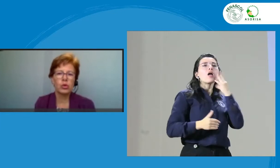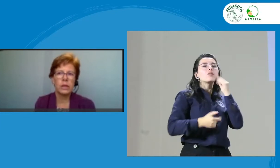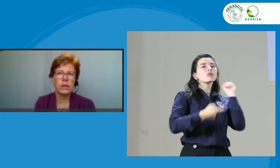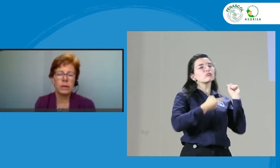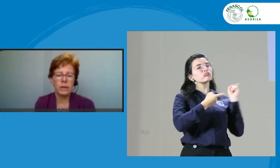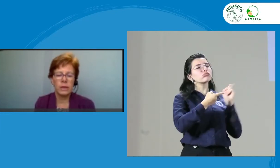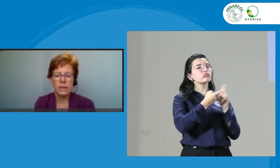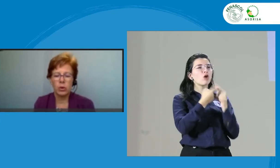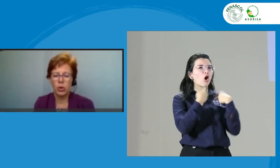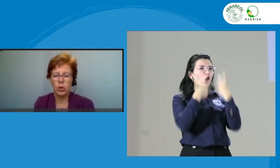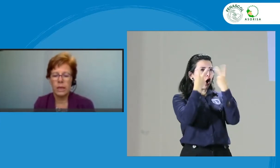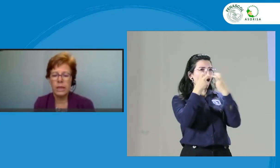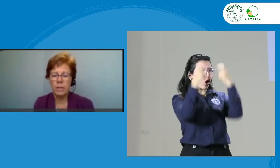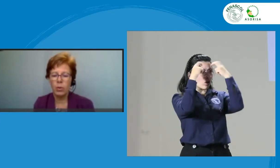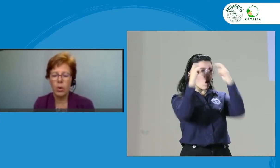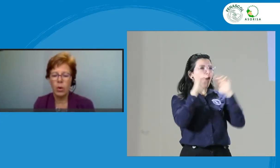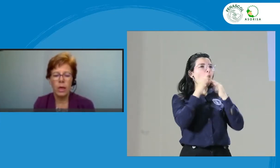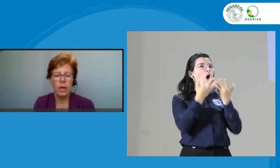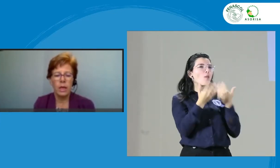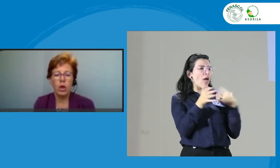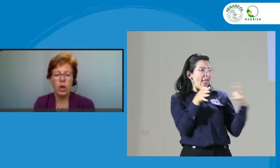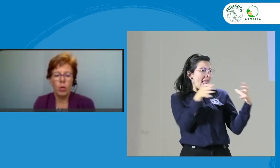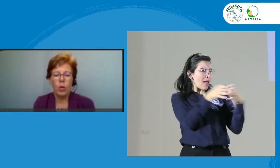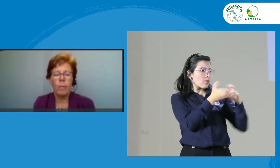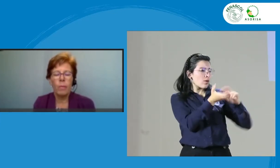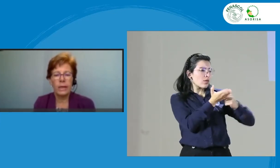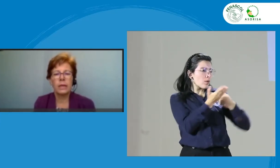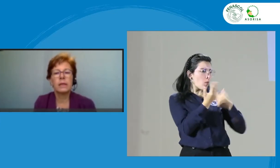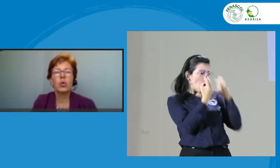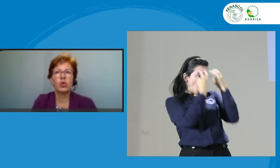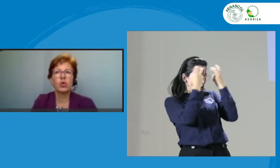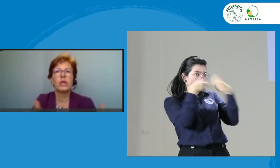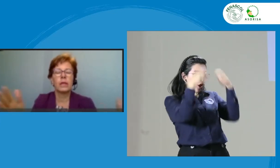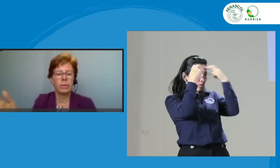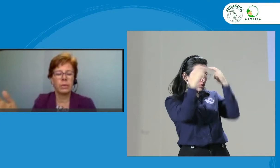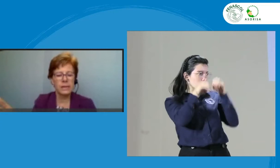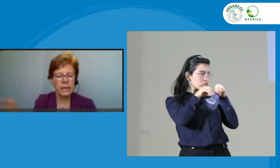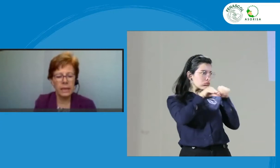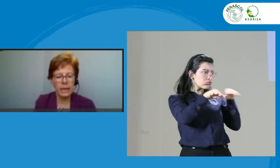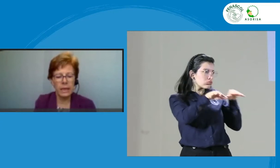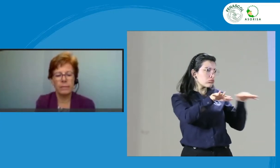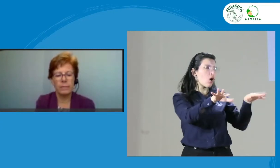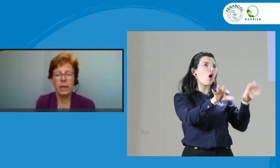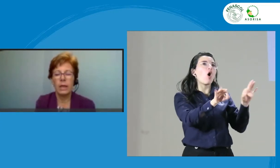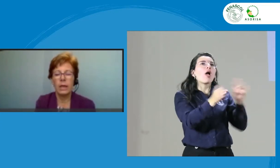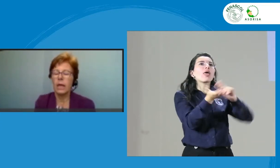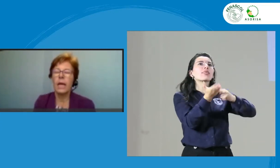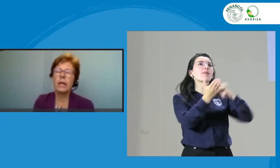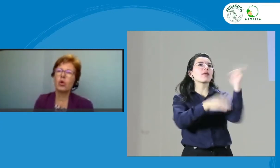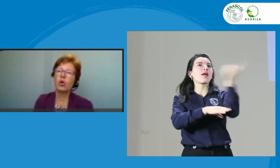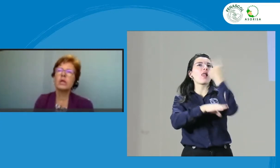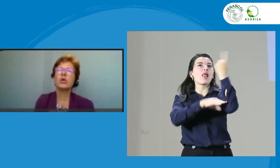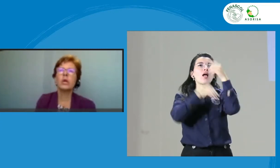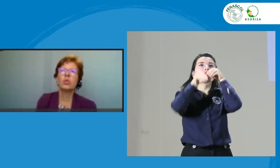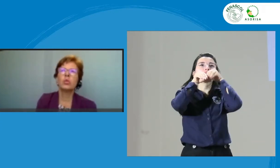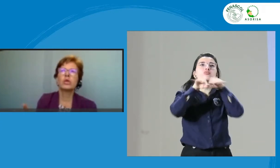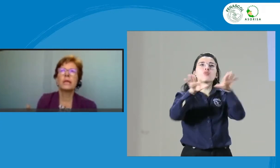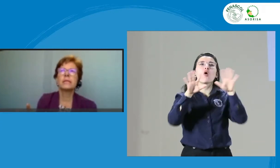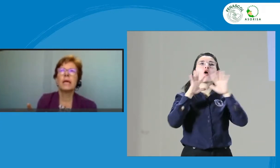intérpretes dentro del equipo? ¿Y cómo compartirlas con los intérpretes en general? Todo esto lo que busque es que